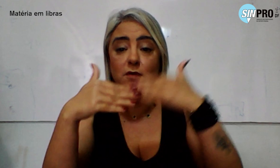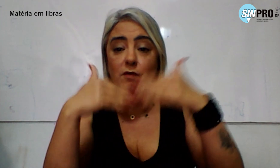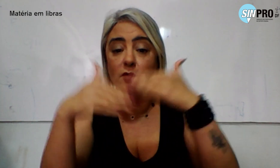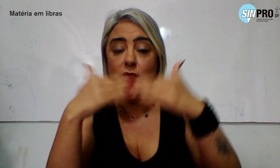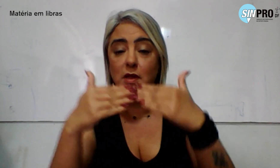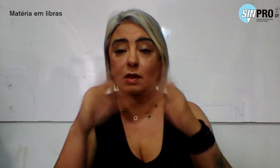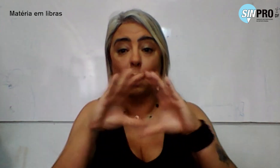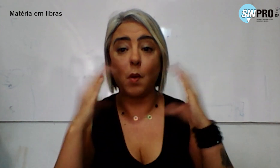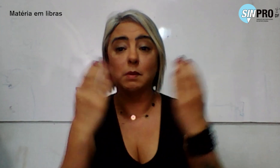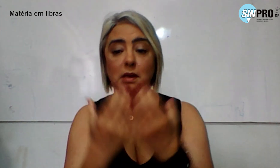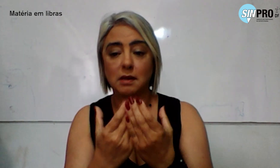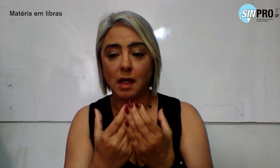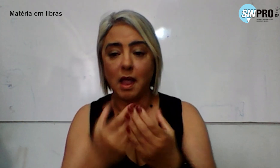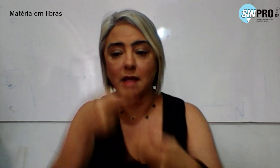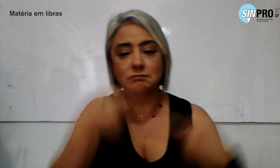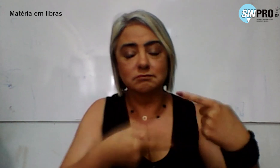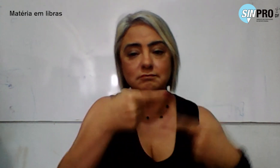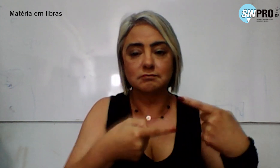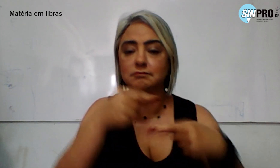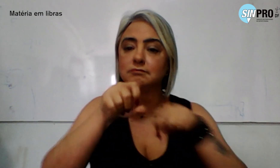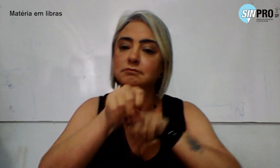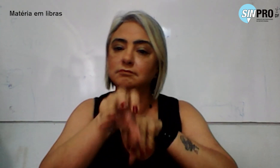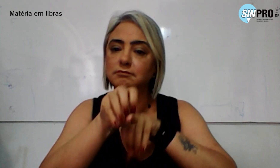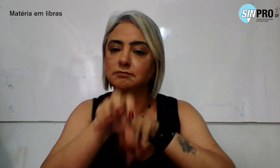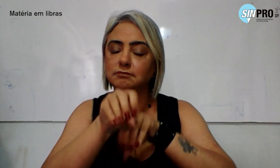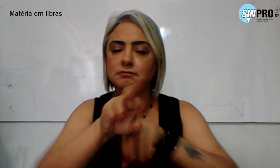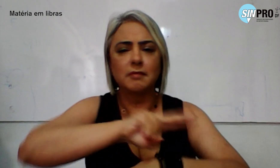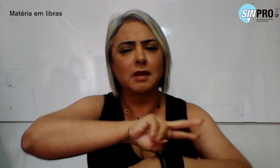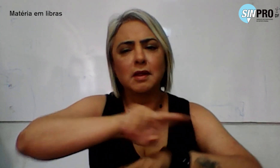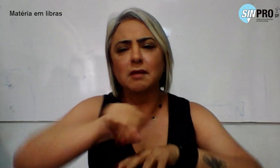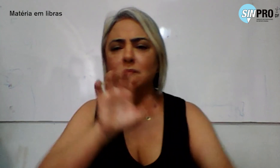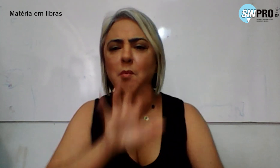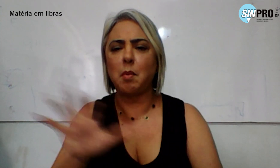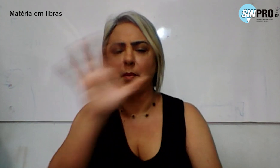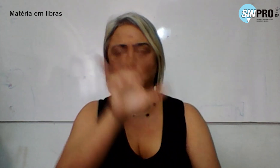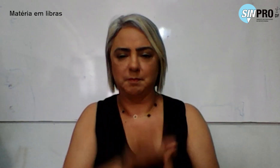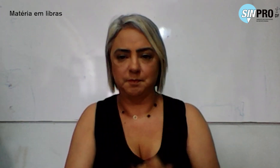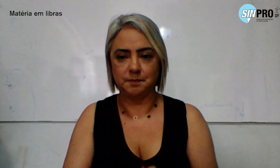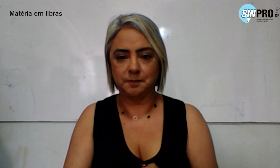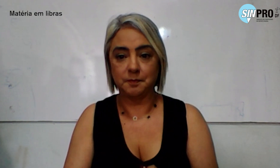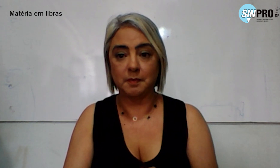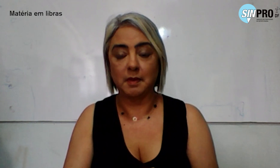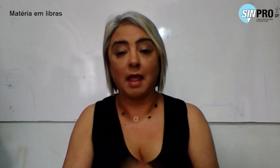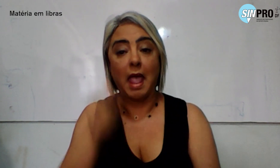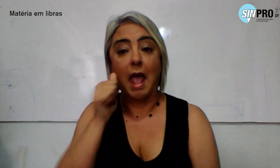comunitário e políticas educacionais em várias regiões. Madalena Torres